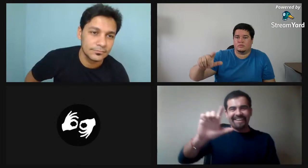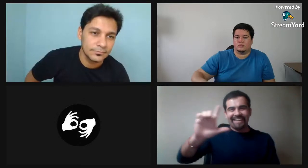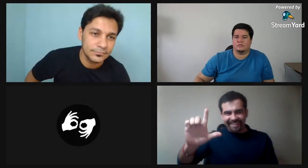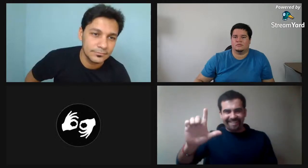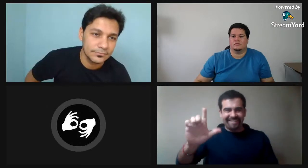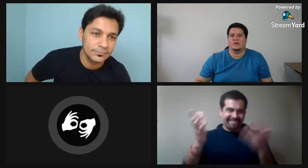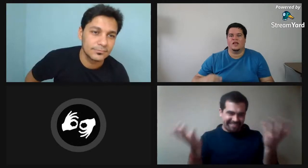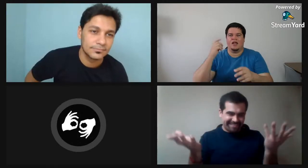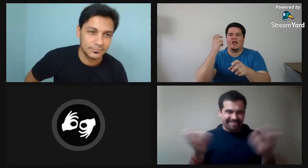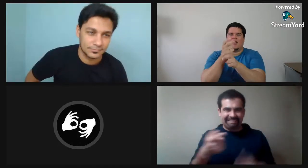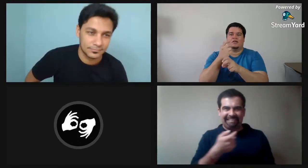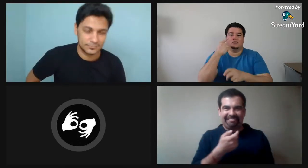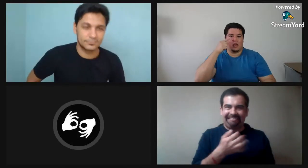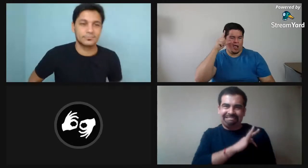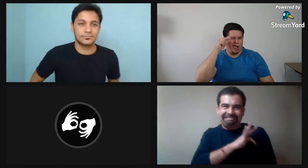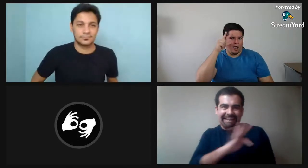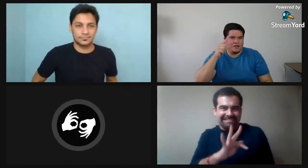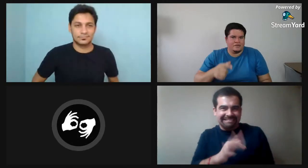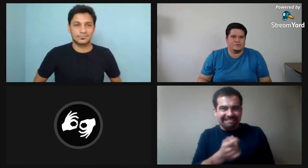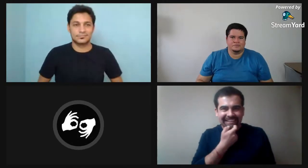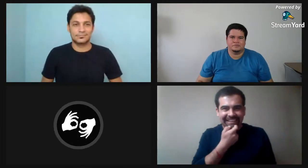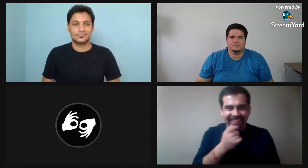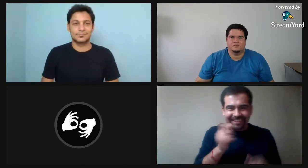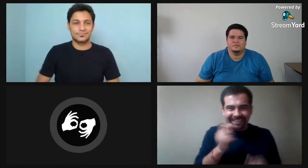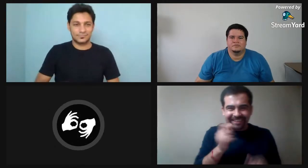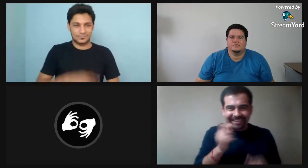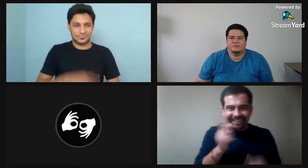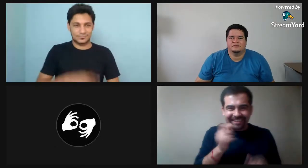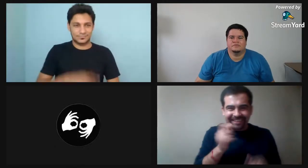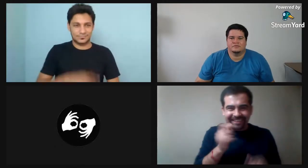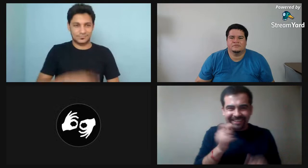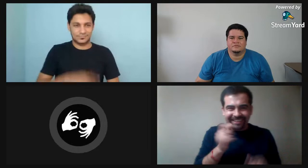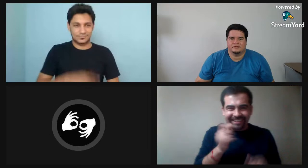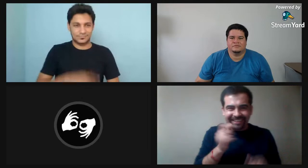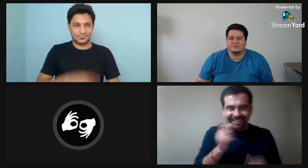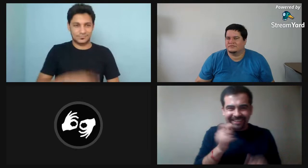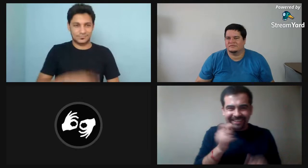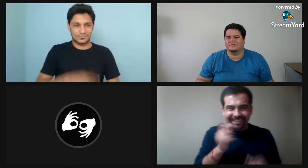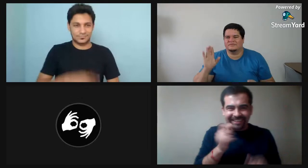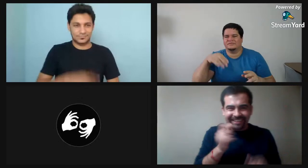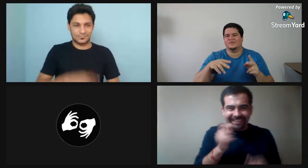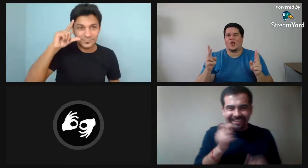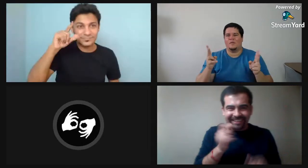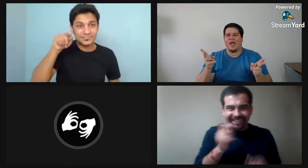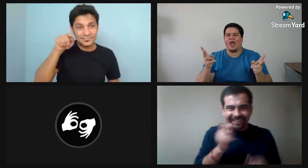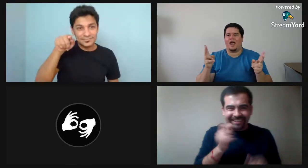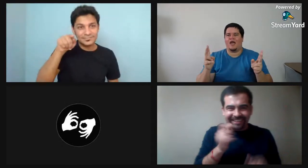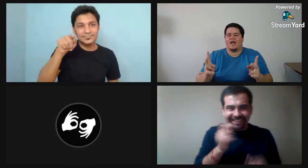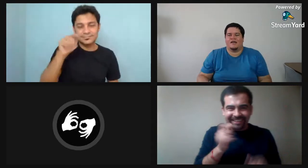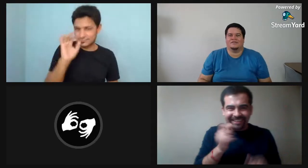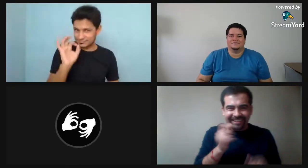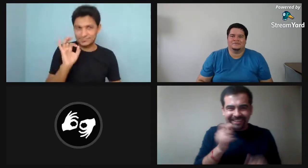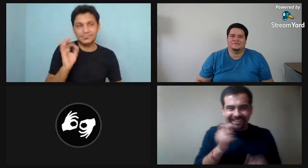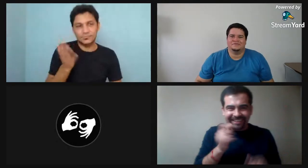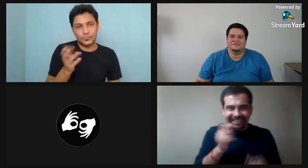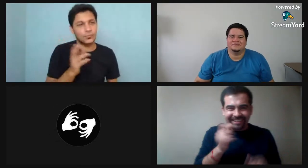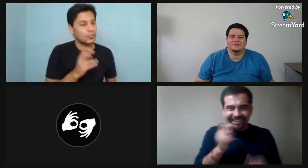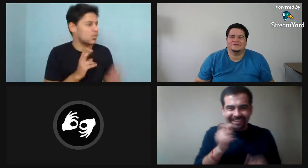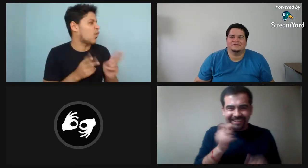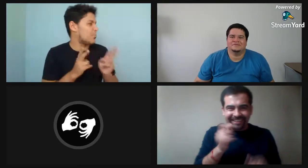así se llama me parece el festival o es una palabra en inglés al parecer bueno a ver si